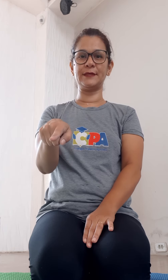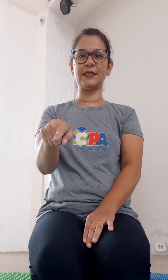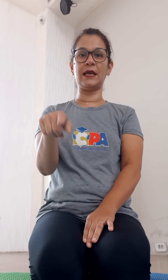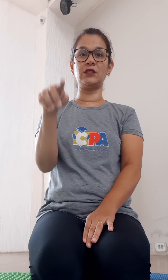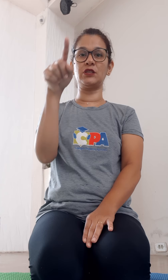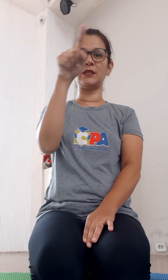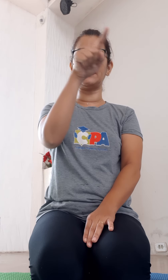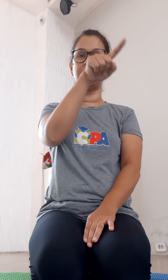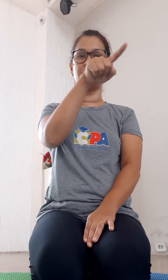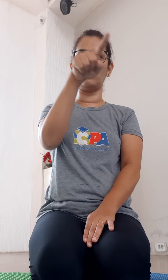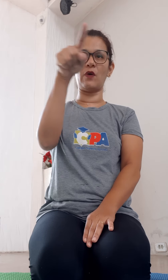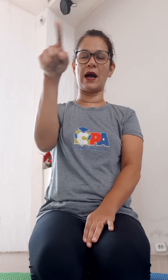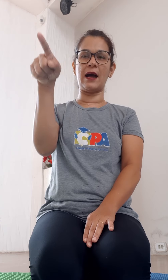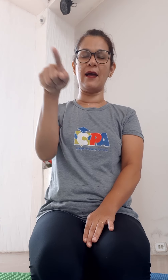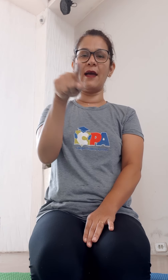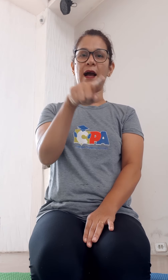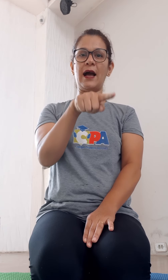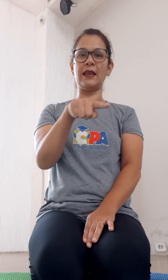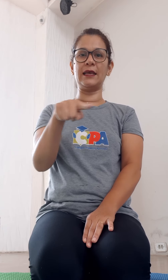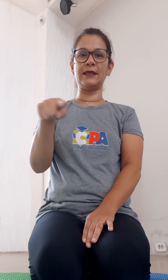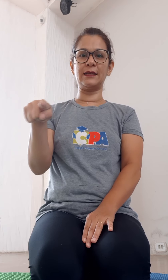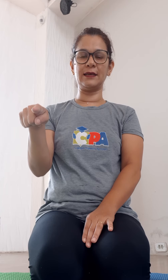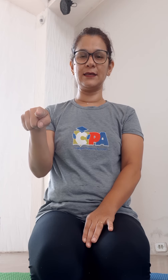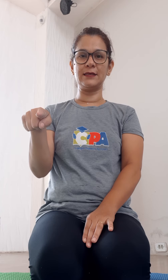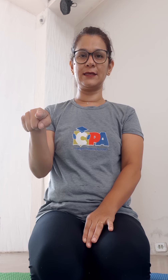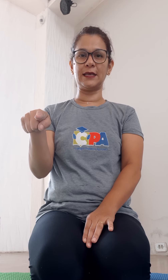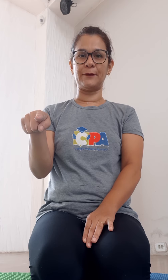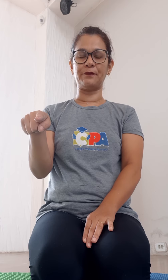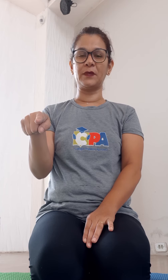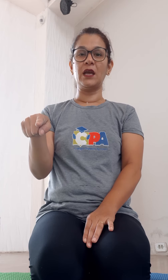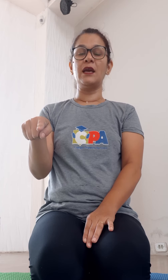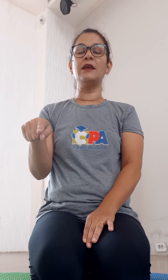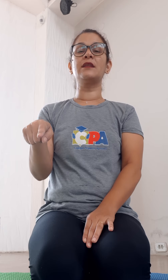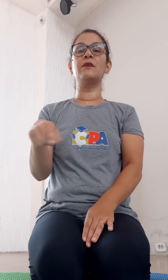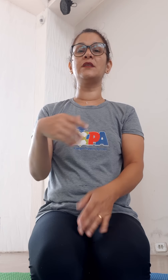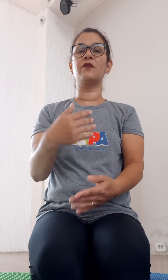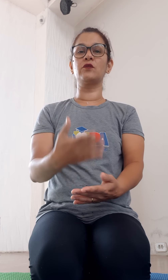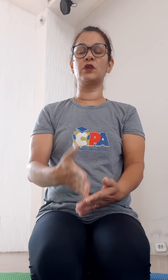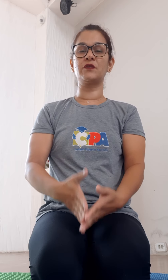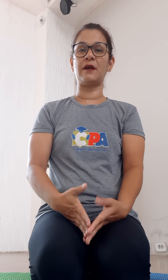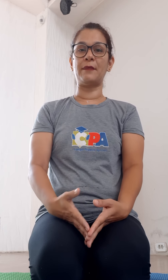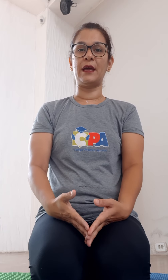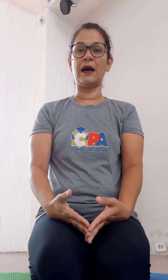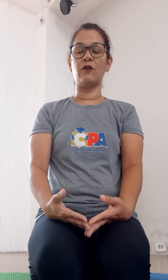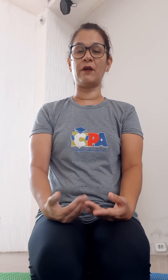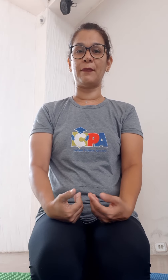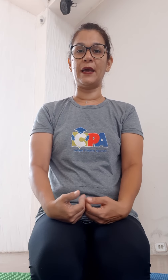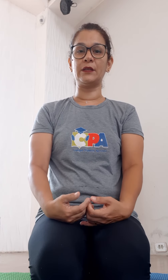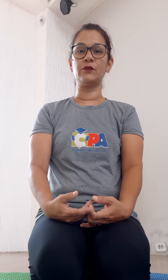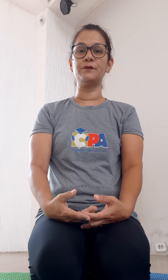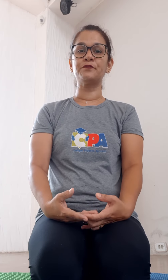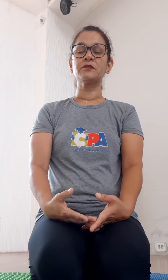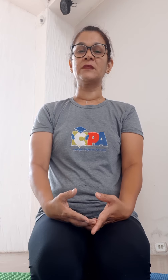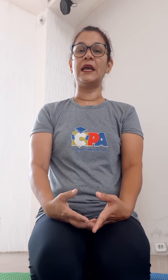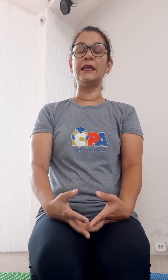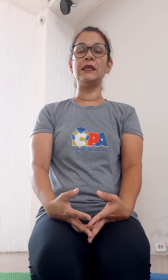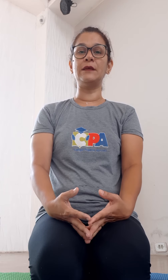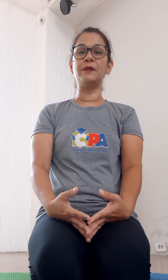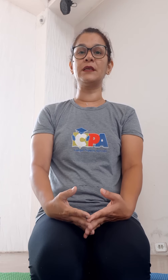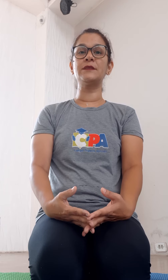Z, a gente desenha no A a letra Z. Então, esse foi o nosso alfabeto em libras